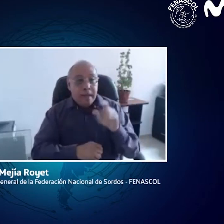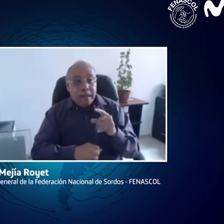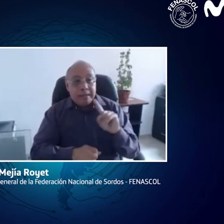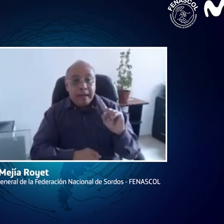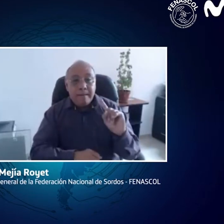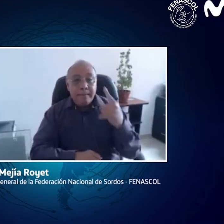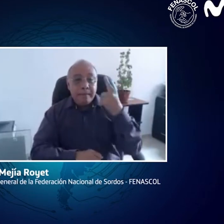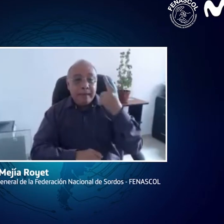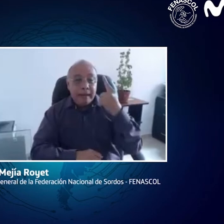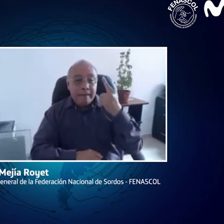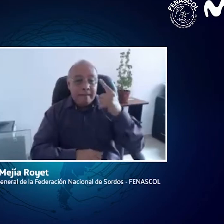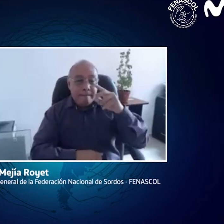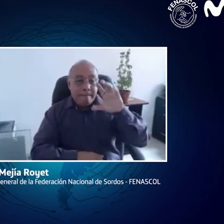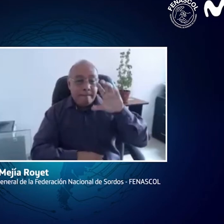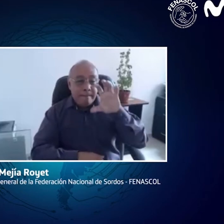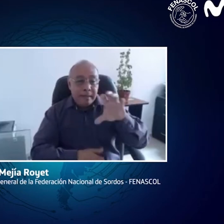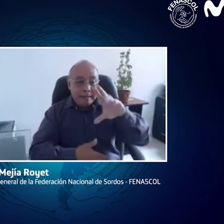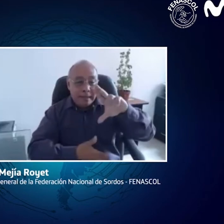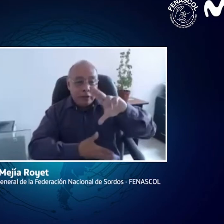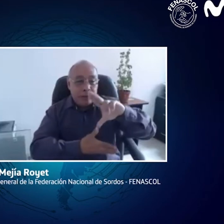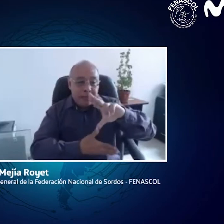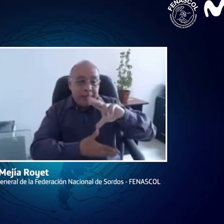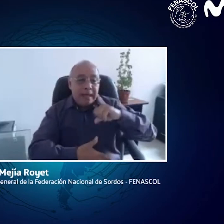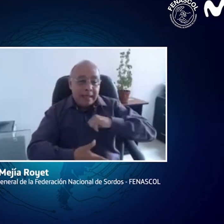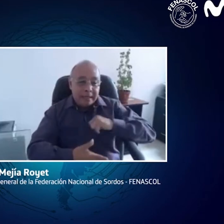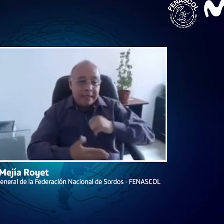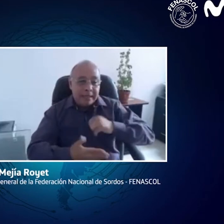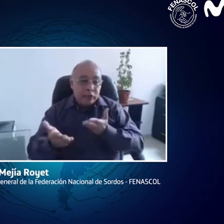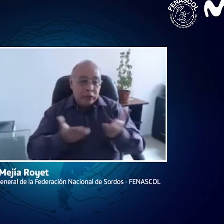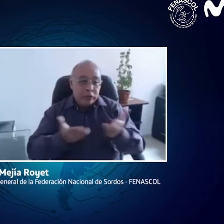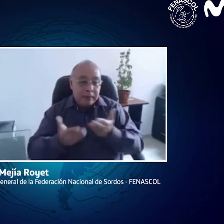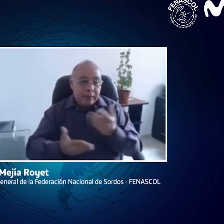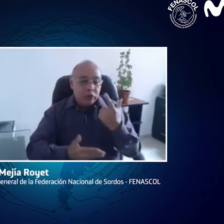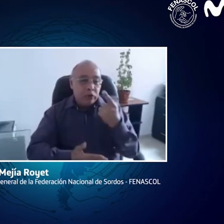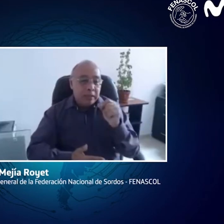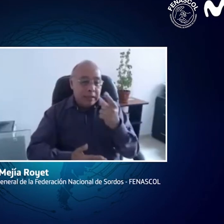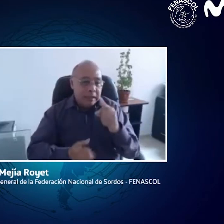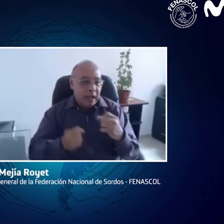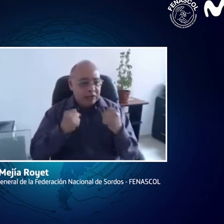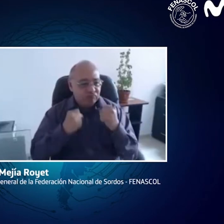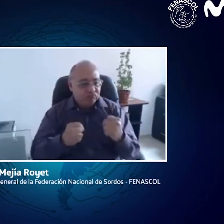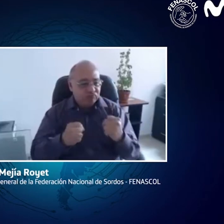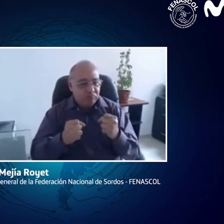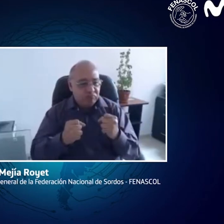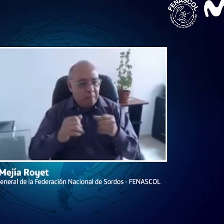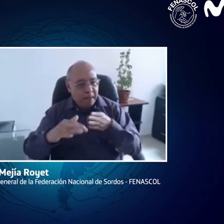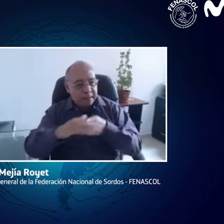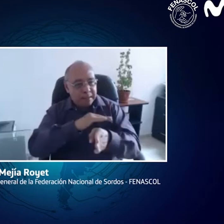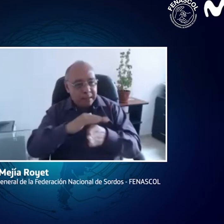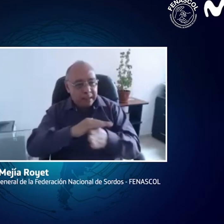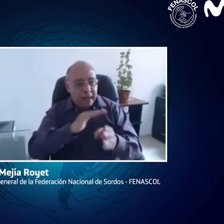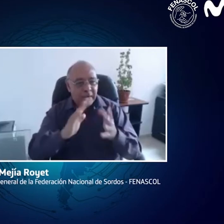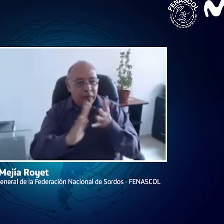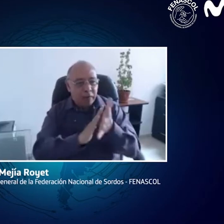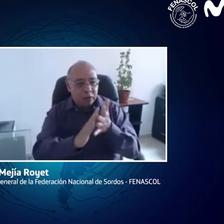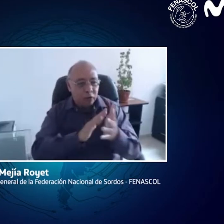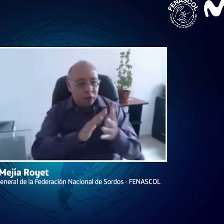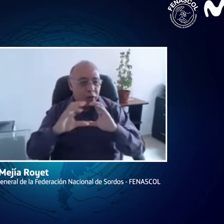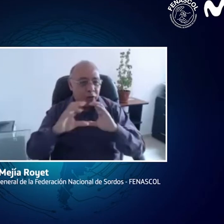servicios digitales para favorecer la accesibilidad, la información y la comunicación de las personas. Me encantaría extenderme un poco más,